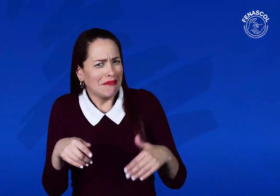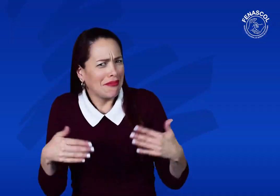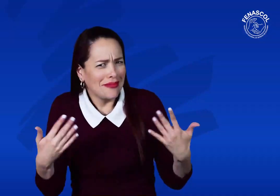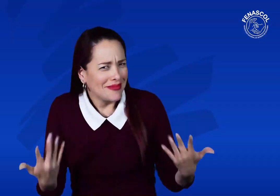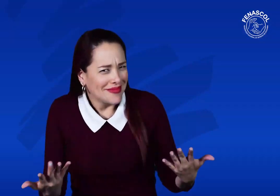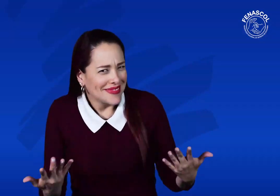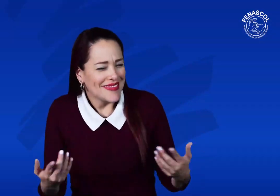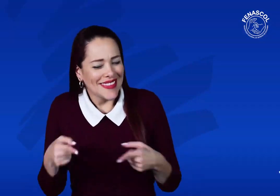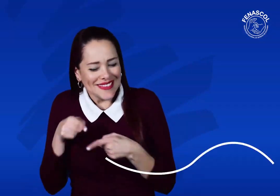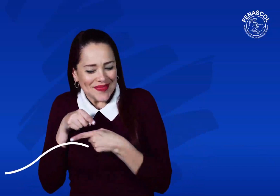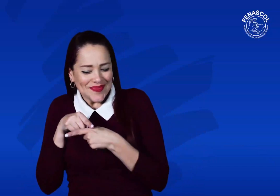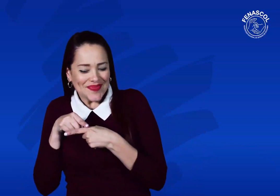Durante una semana